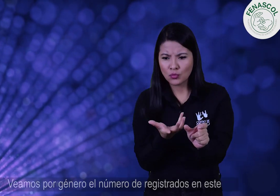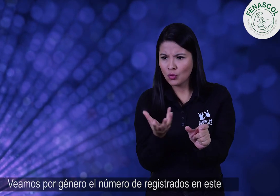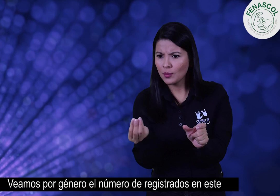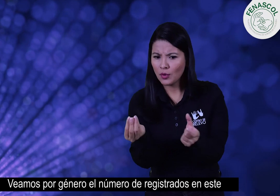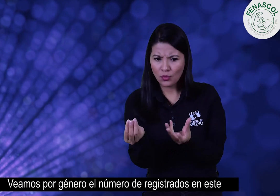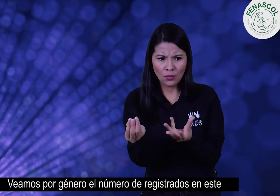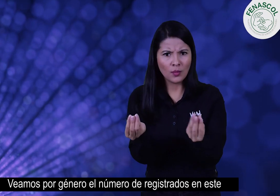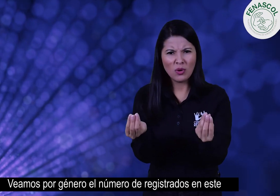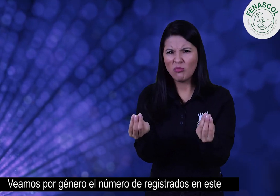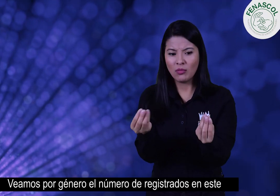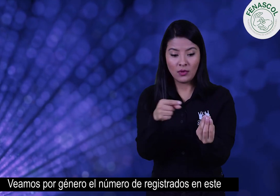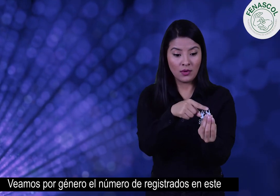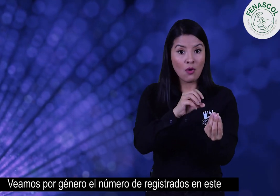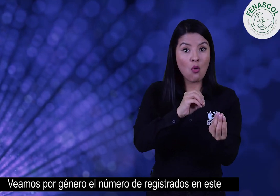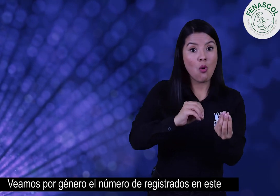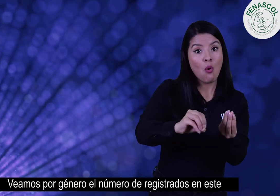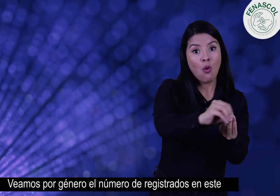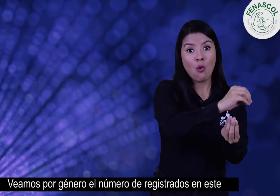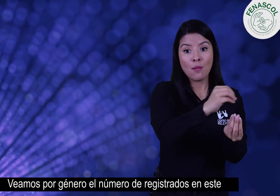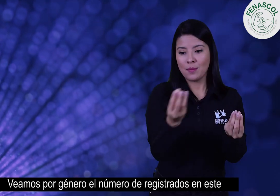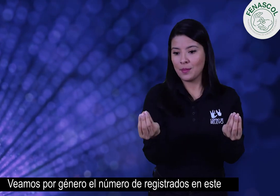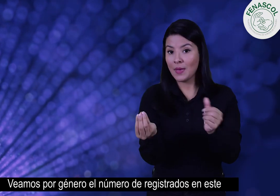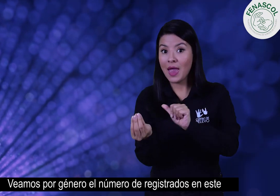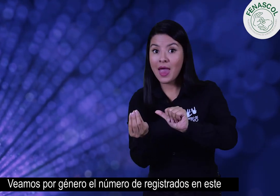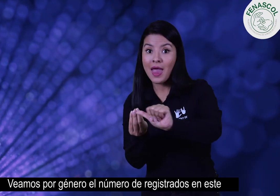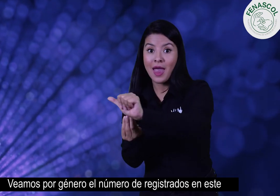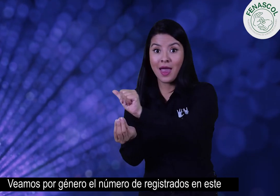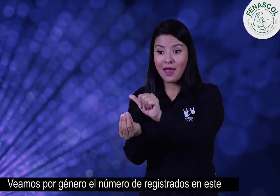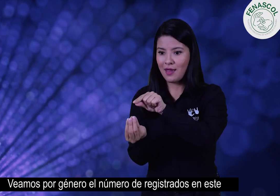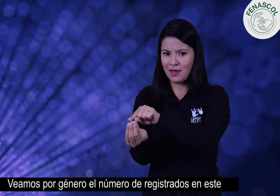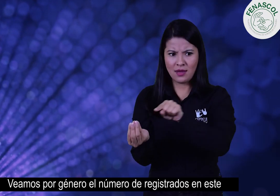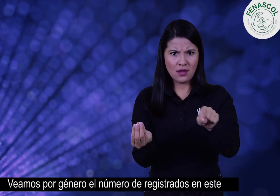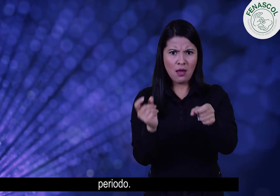Veamos por género el número de registrados en este periodo.